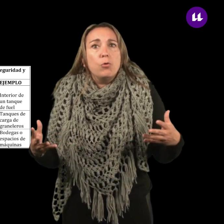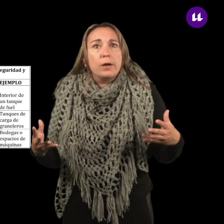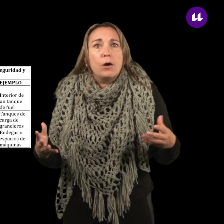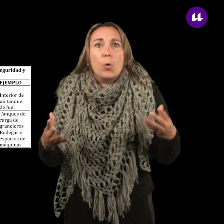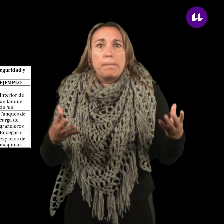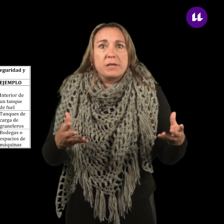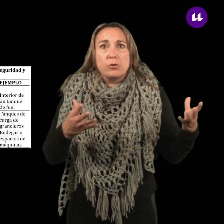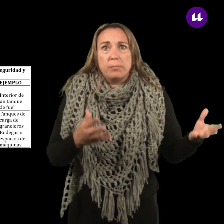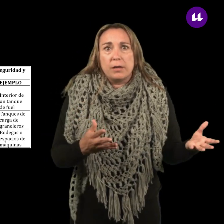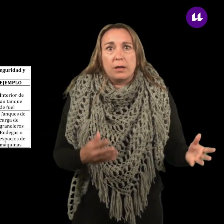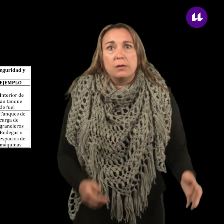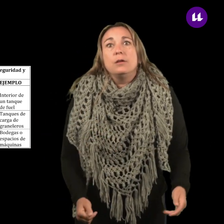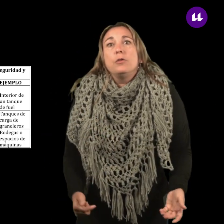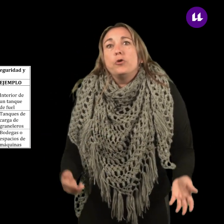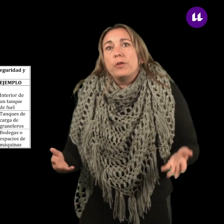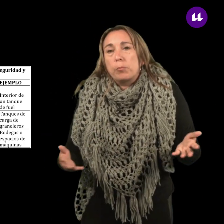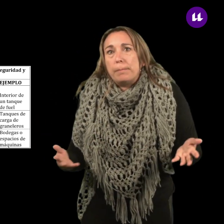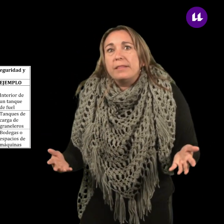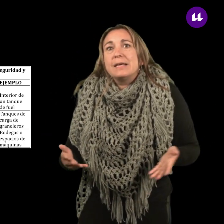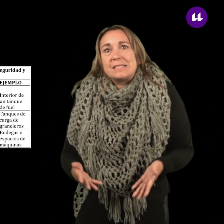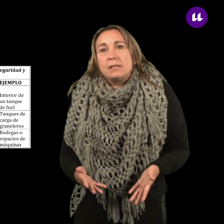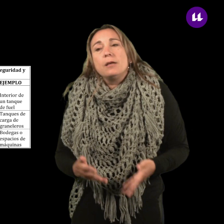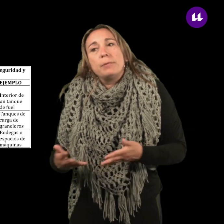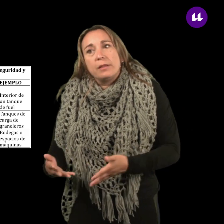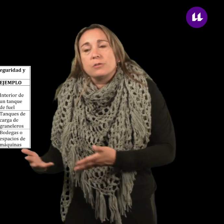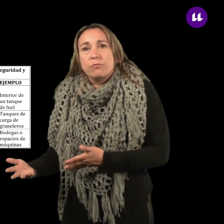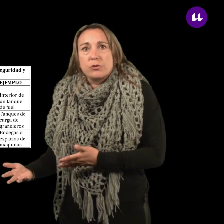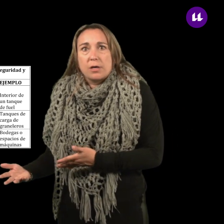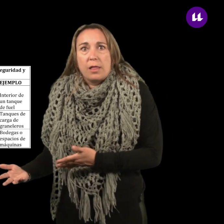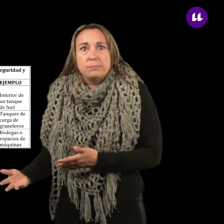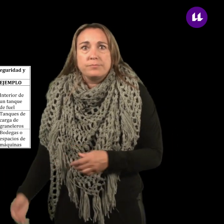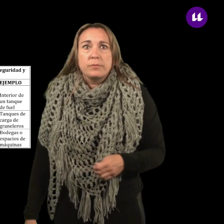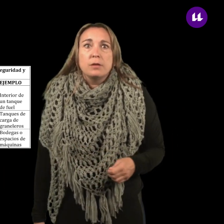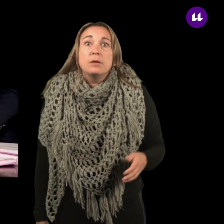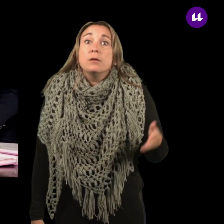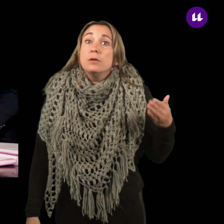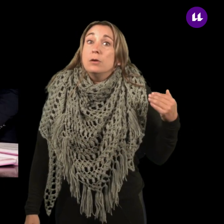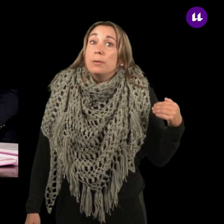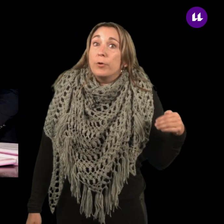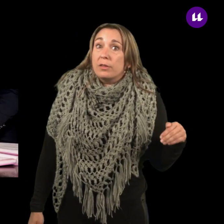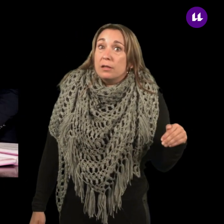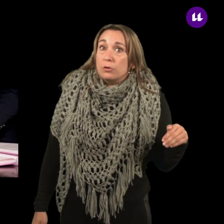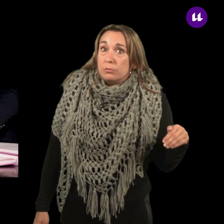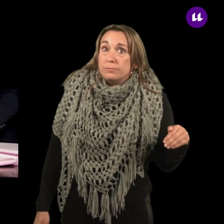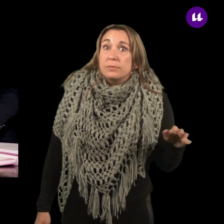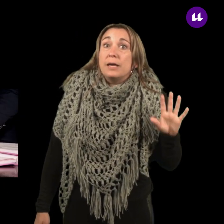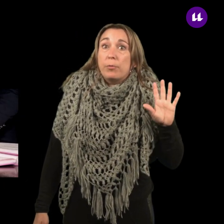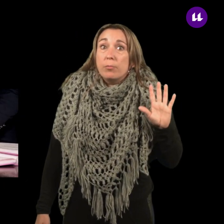buques o espacios de máquinas, donde normalmente existe ventilación forzada. Por tanto, ya podemos